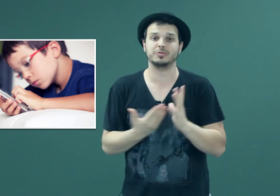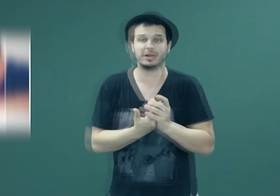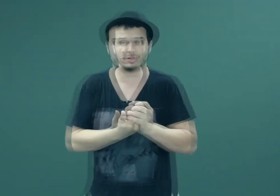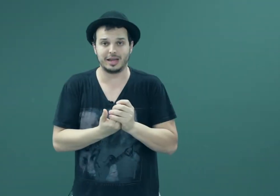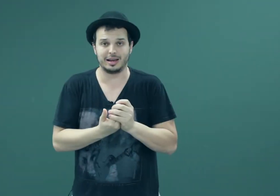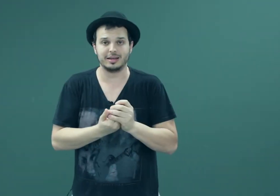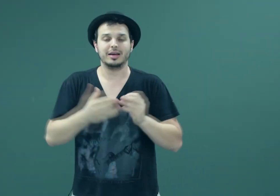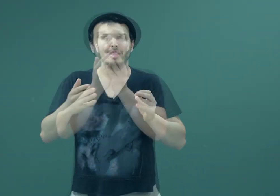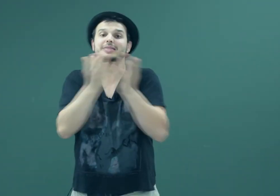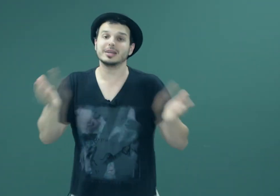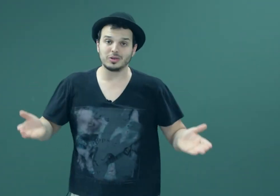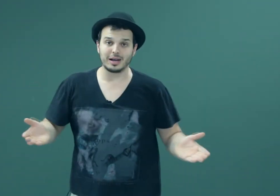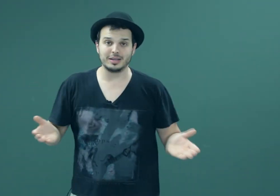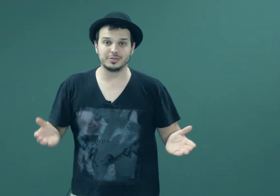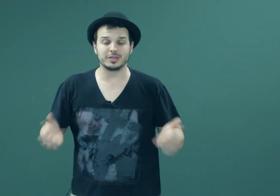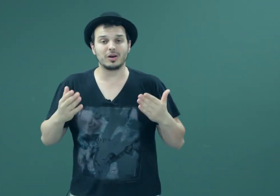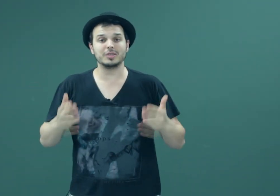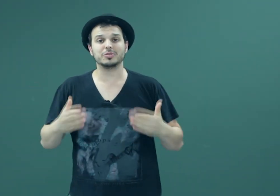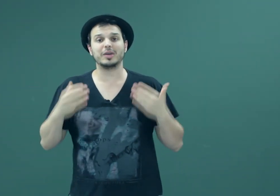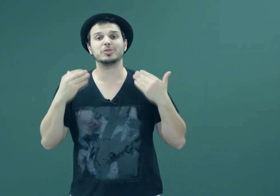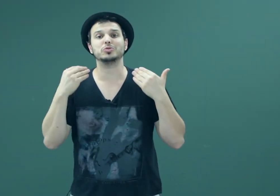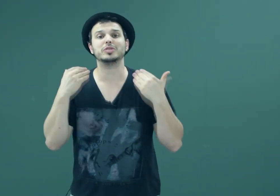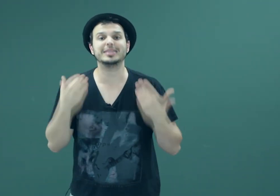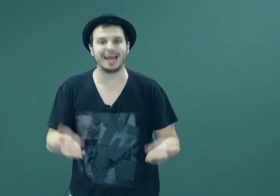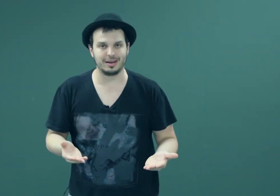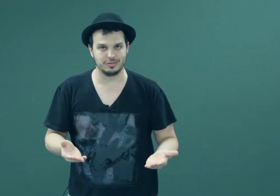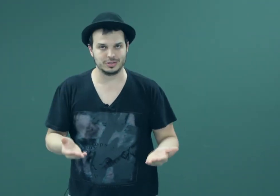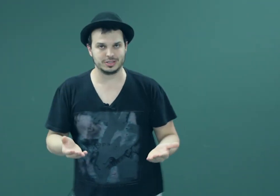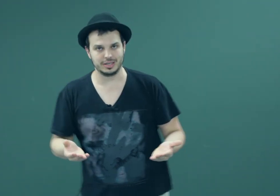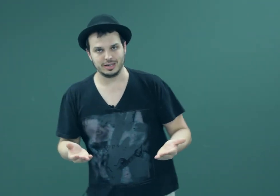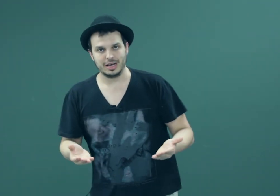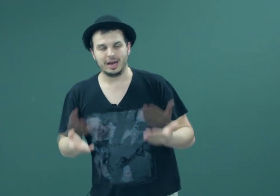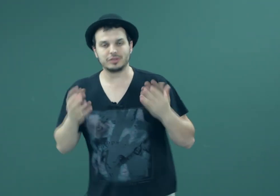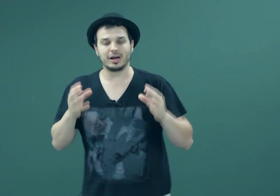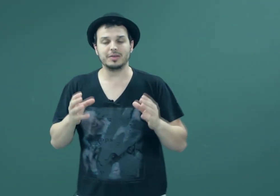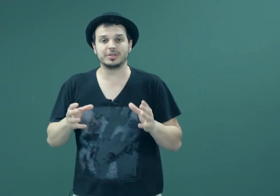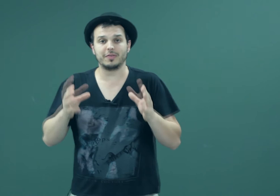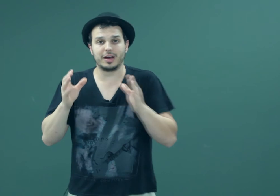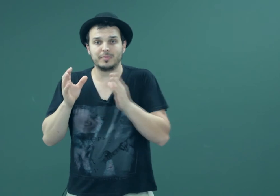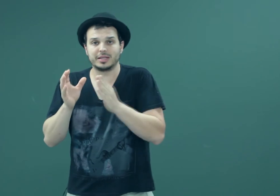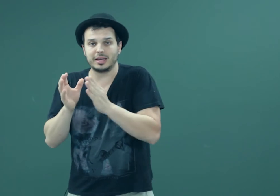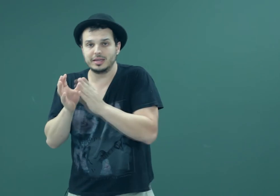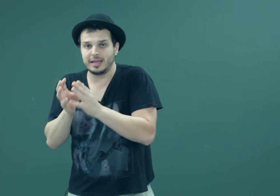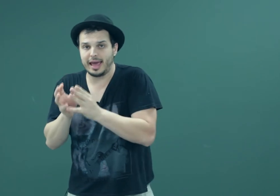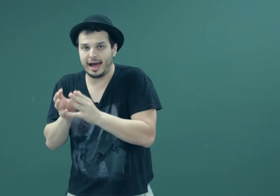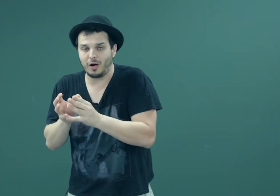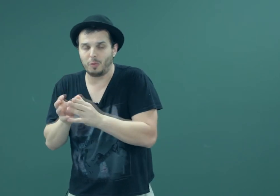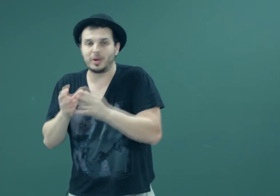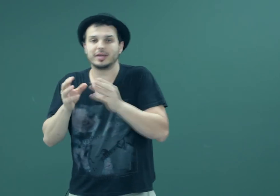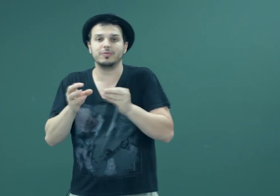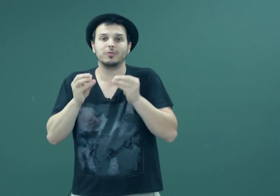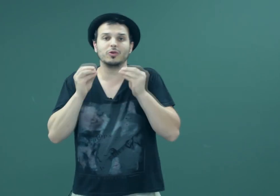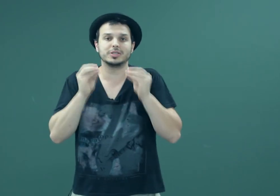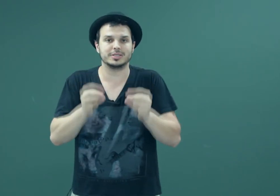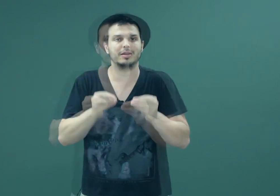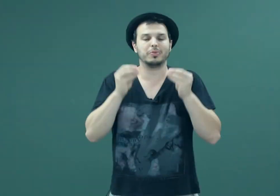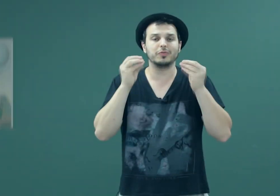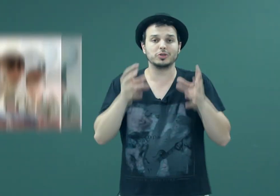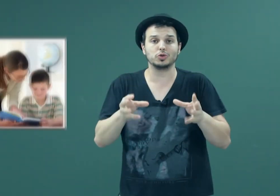universo dela? Essa é a Toca Livros. A Toca Livros vai ajudar você. A Toca Livros é a ferramenta ideal pra que você, professor